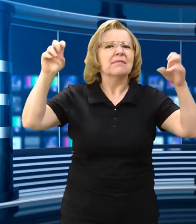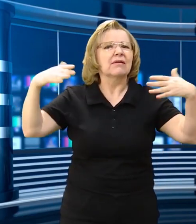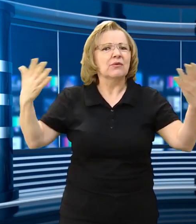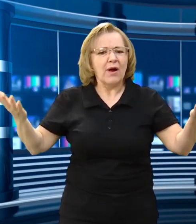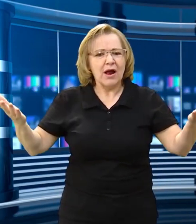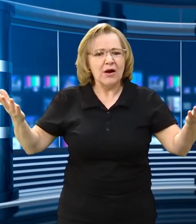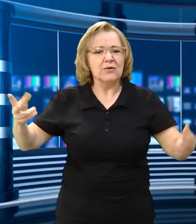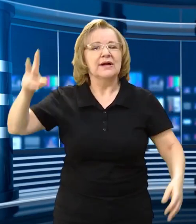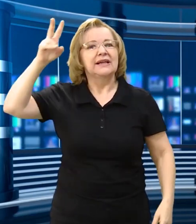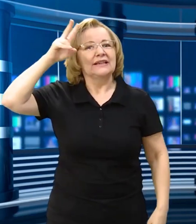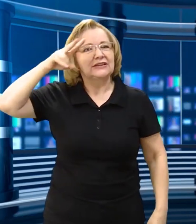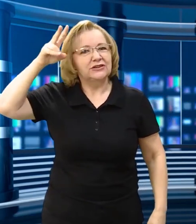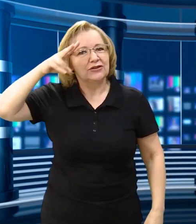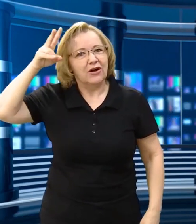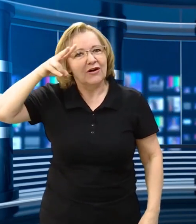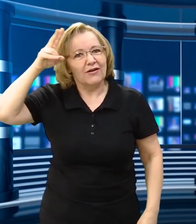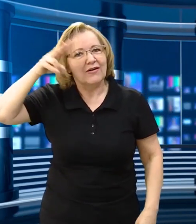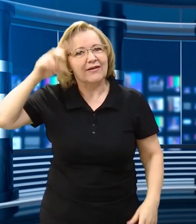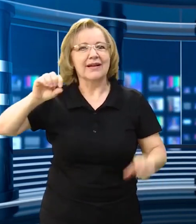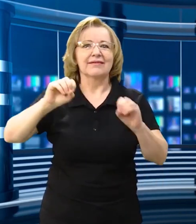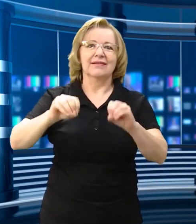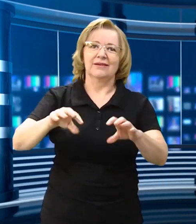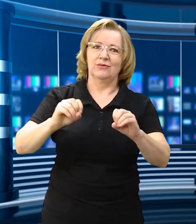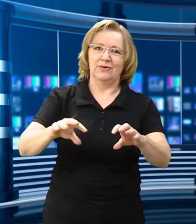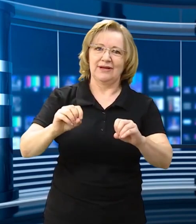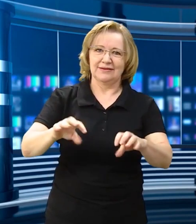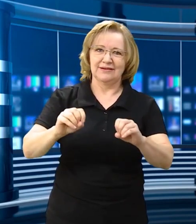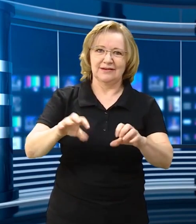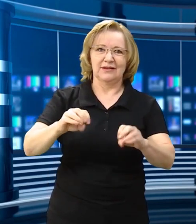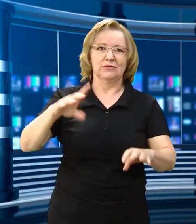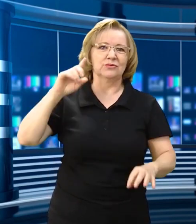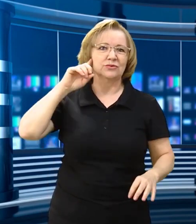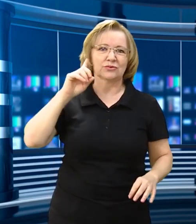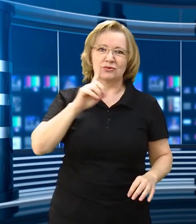O tema da nossa unidade é a história da educação de surdos.